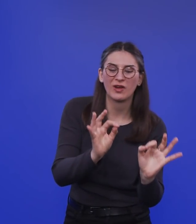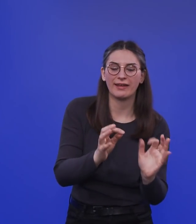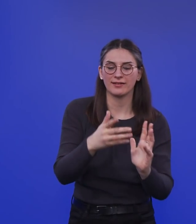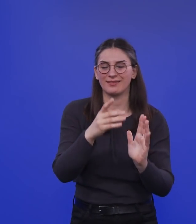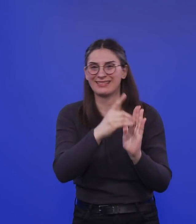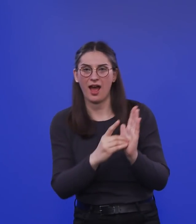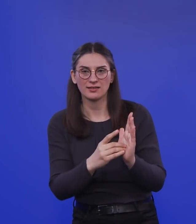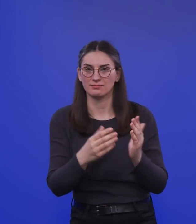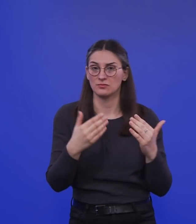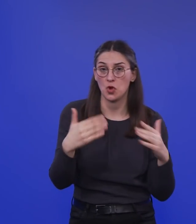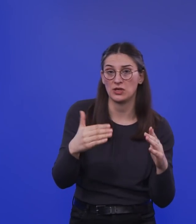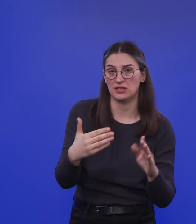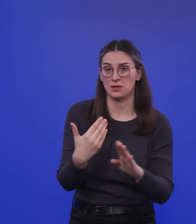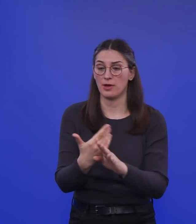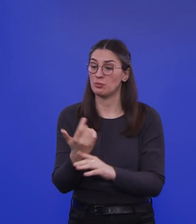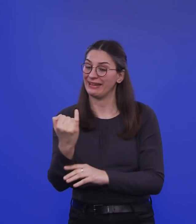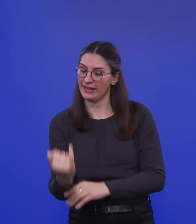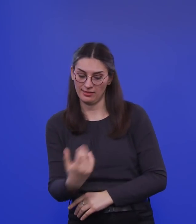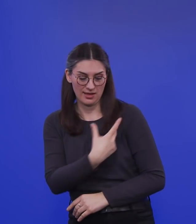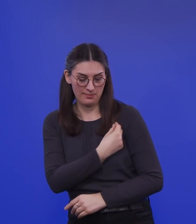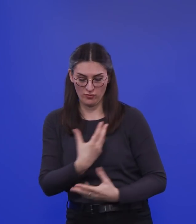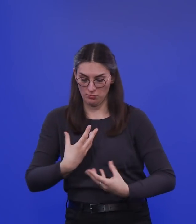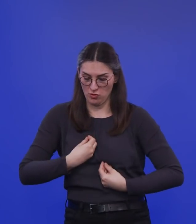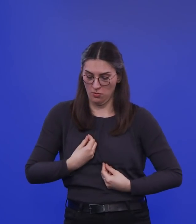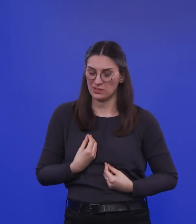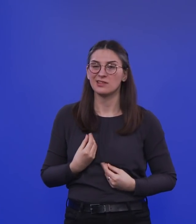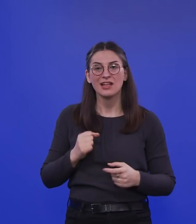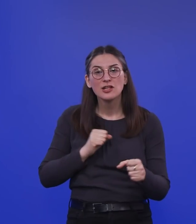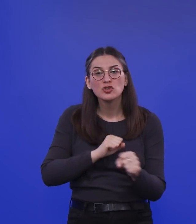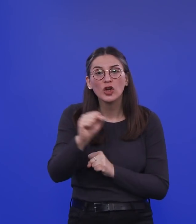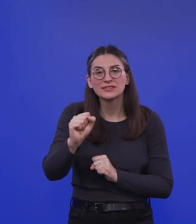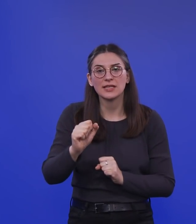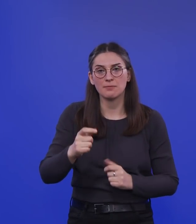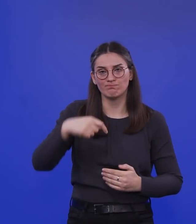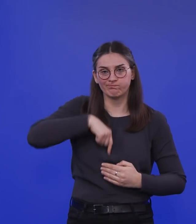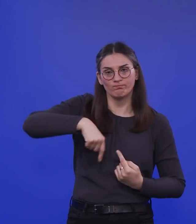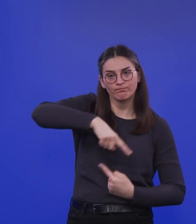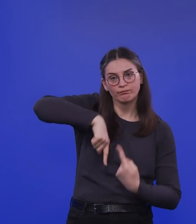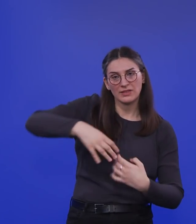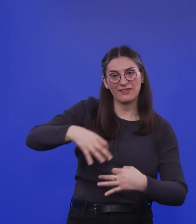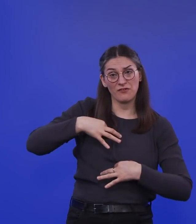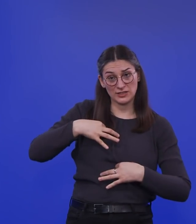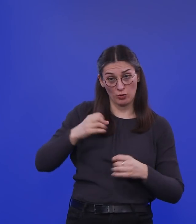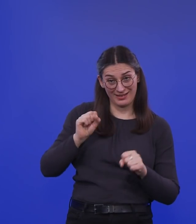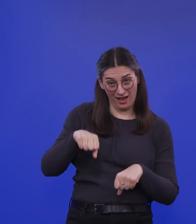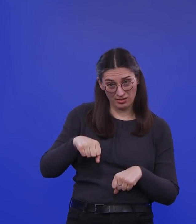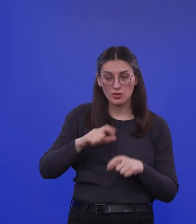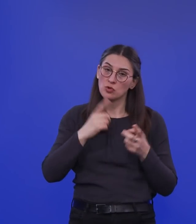ob zum Beispiel, wenn ein Kind geimpft würde, nicht trotzdem noch sich unbemerkt infizieren kann und das Virus nach Hause tragen zu den